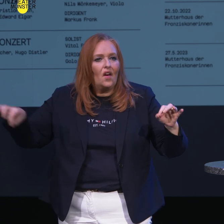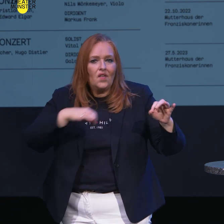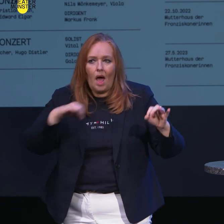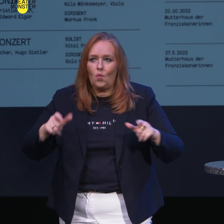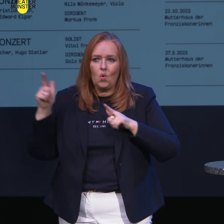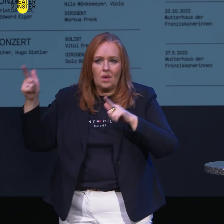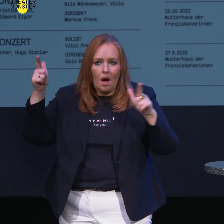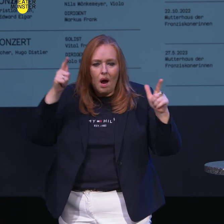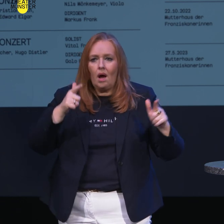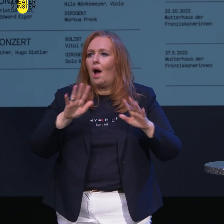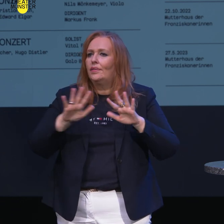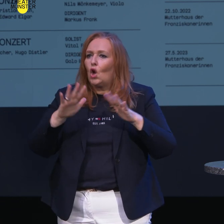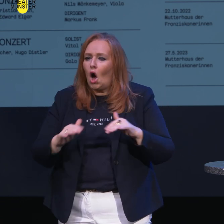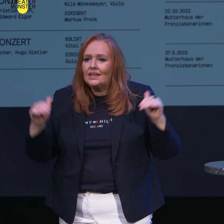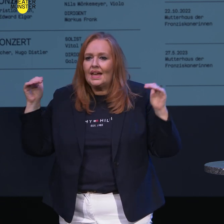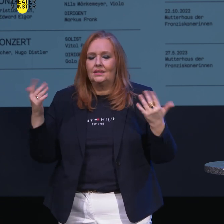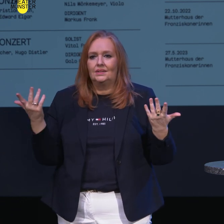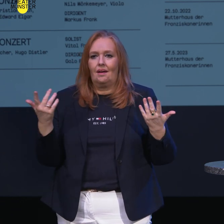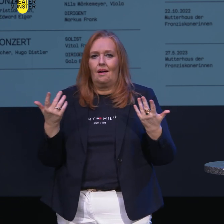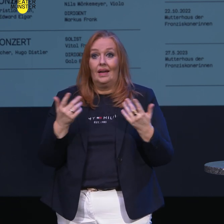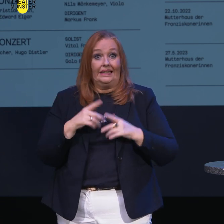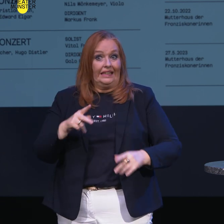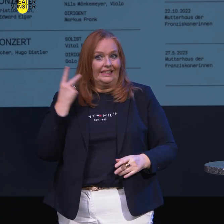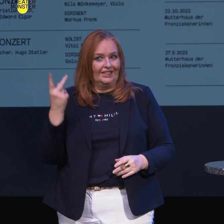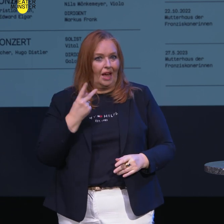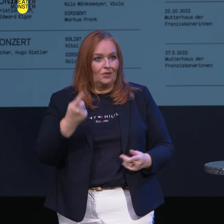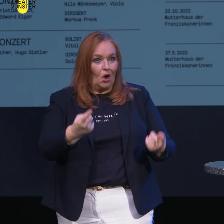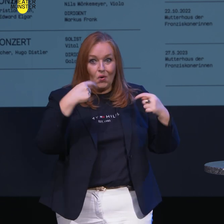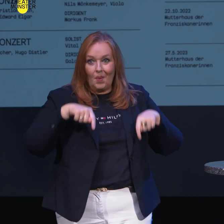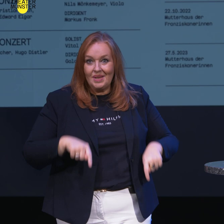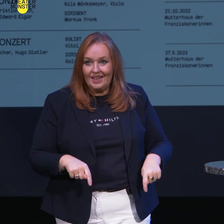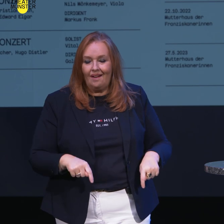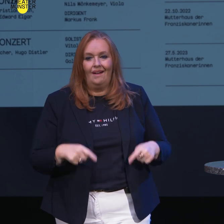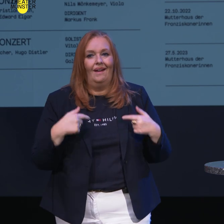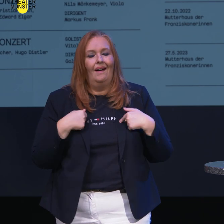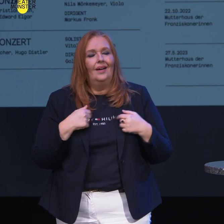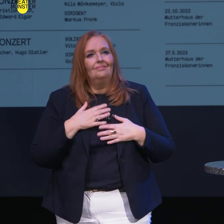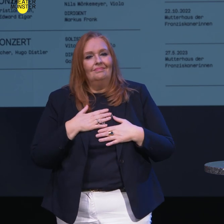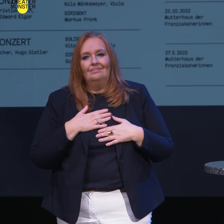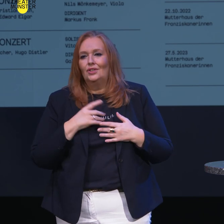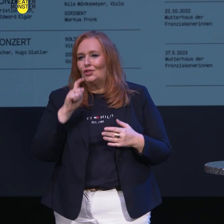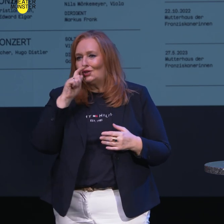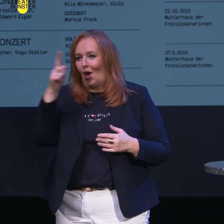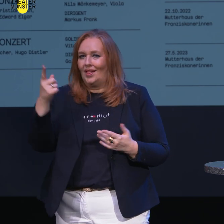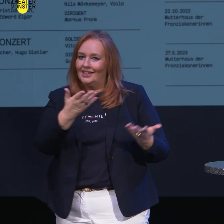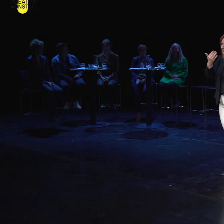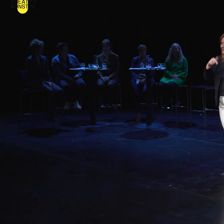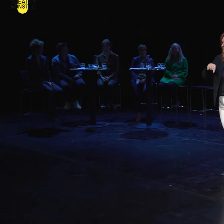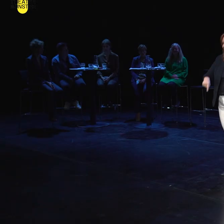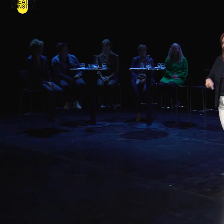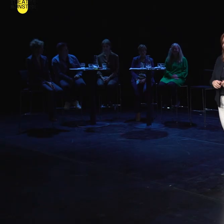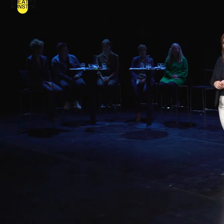unterwegs von vergleichbaren Orchestern und es ist überhaupt keine Selbstverständlichkeit, dass sie zu uns kommt. Also ich bin da wirklich sehr, sehr stolz und auch froh.